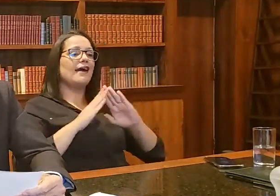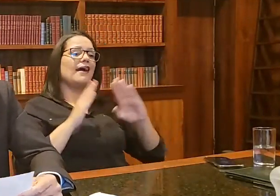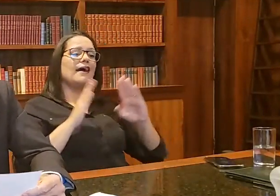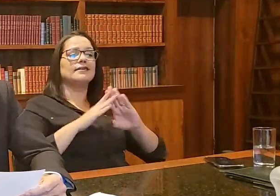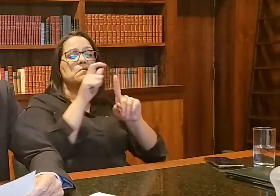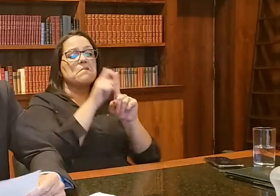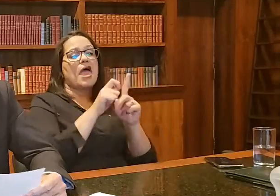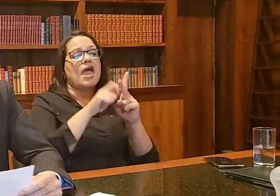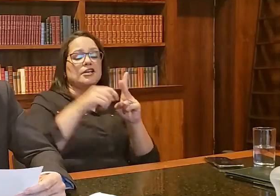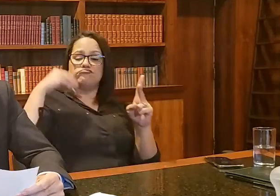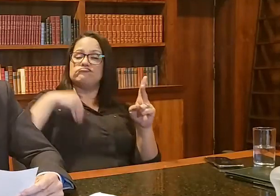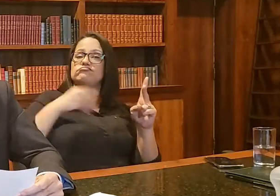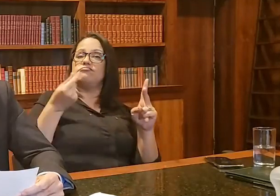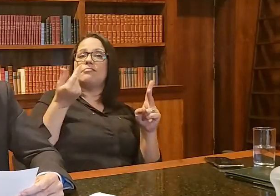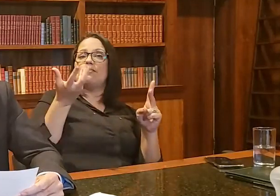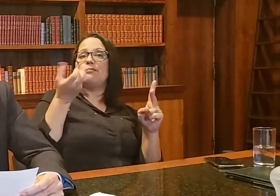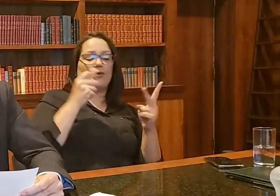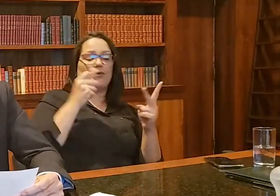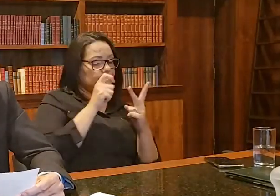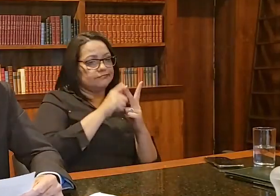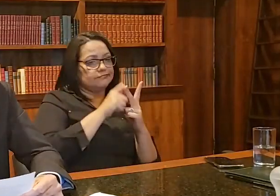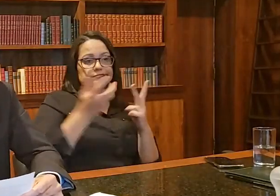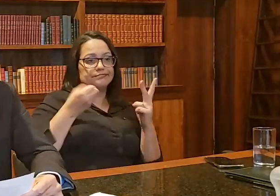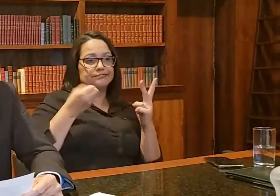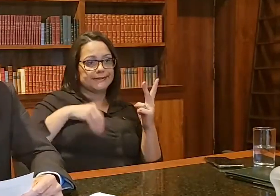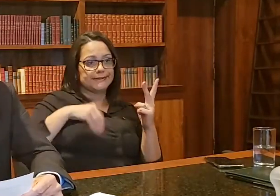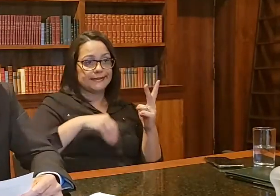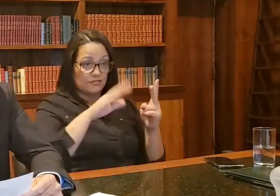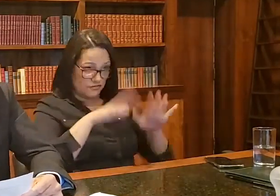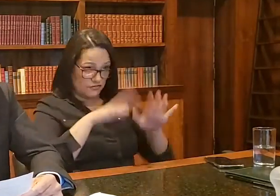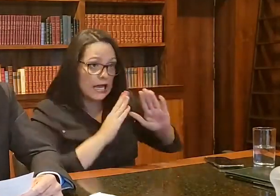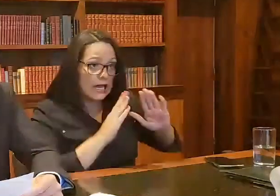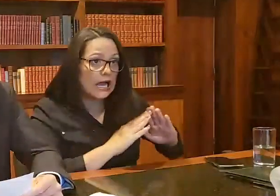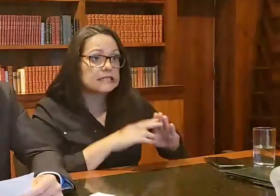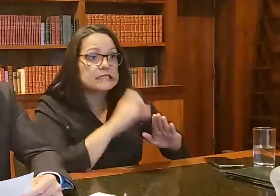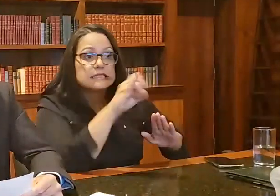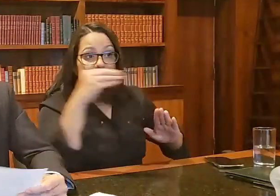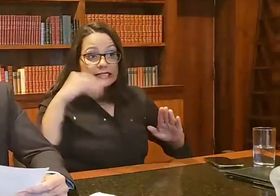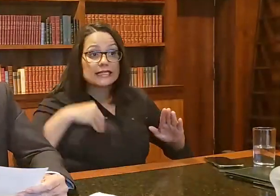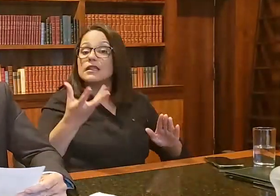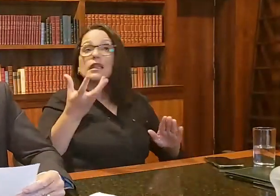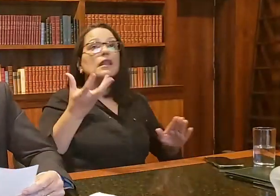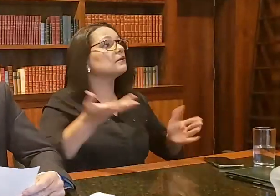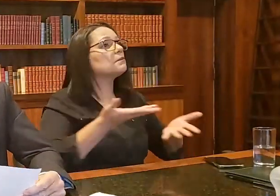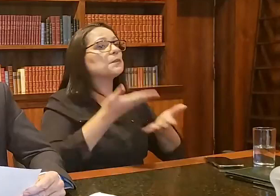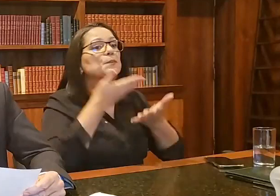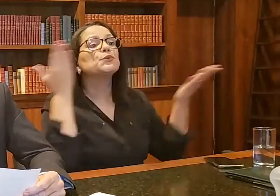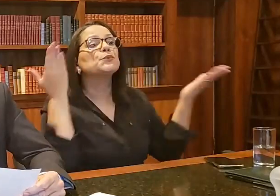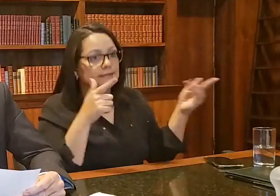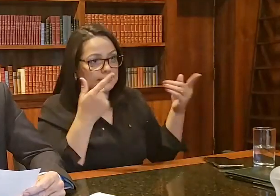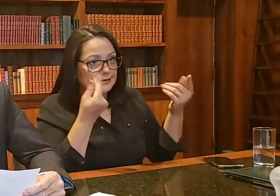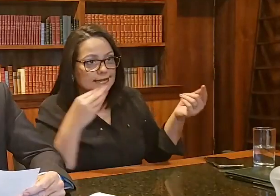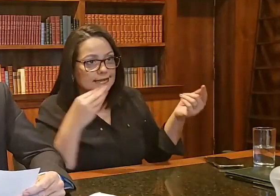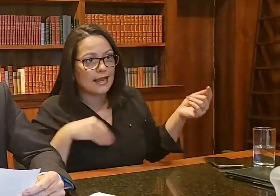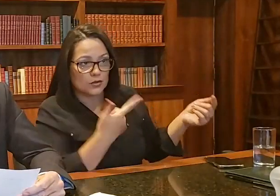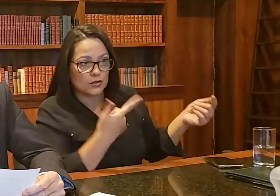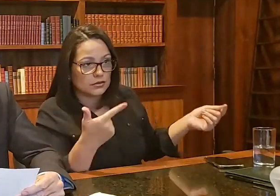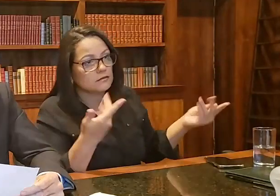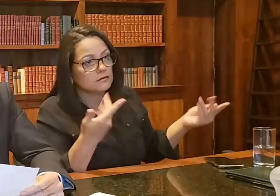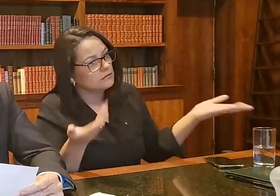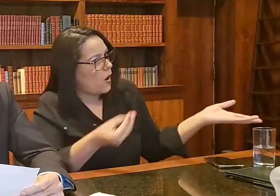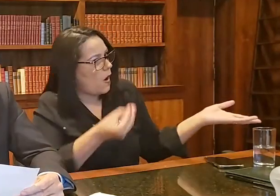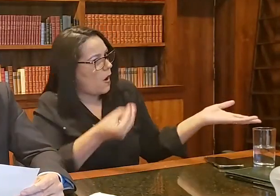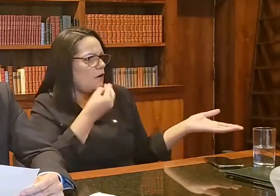todo mês, não tem problema nenhum. Agora, se fosse ficar em casa sem salário, daí, obviamente, essas